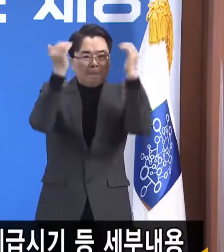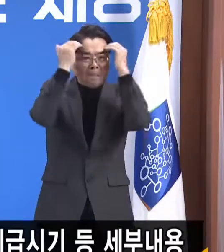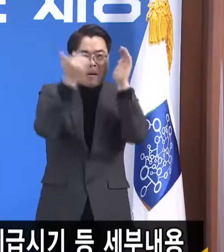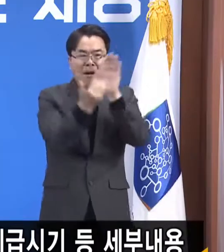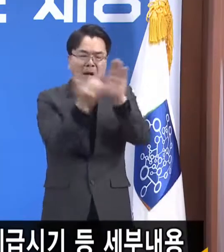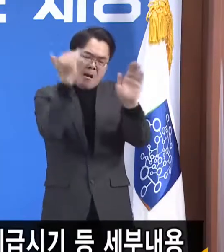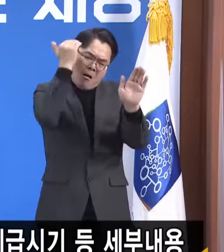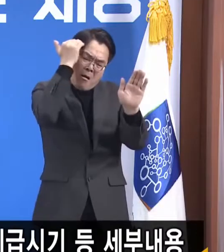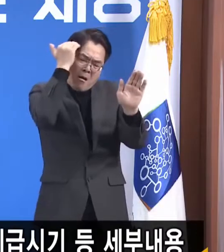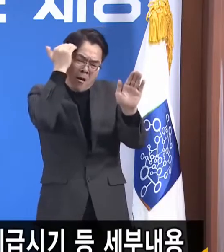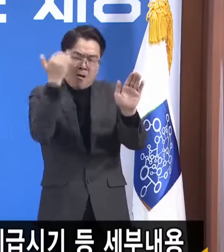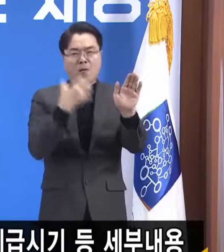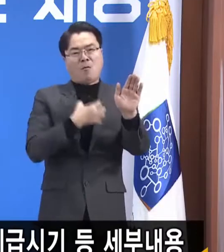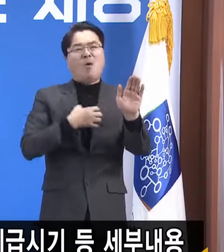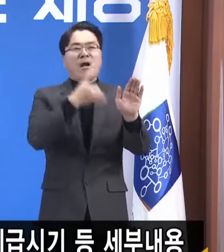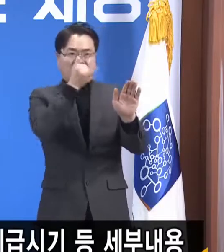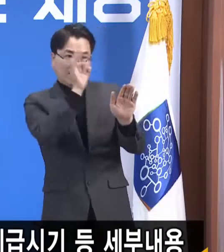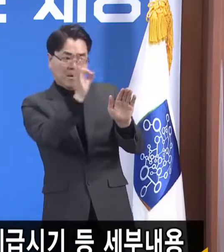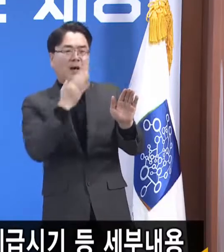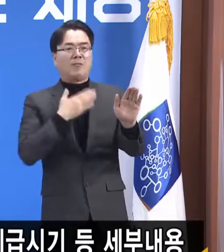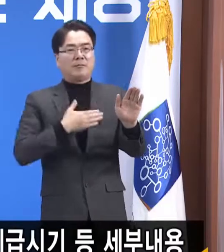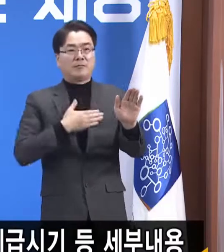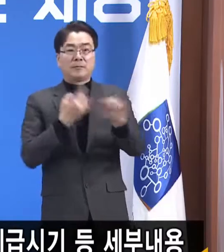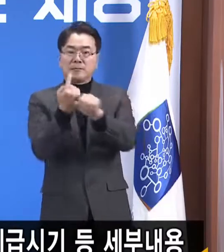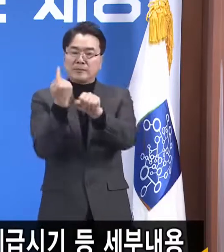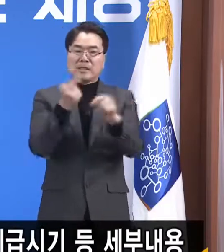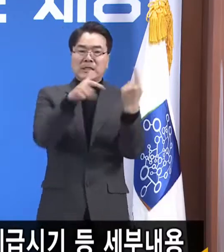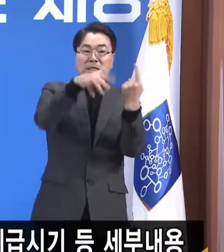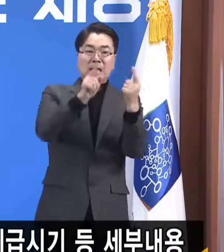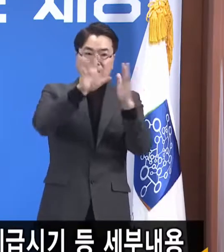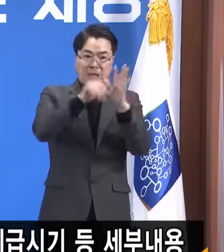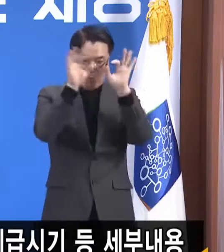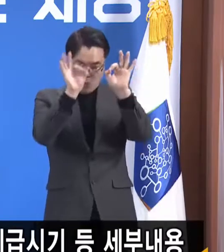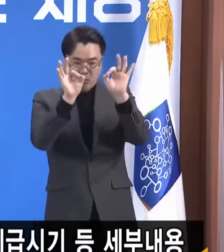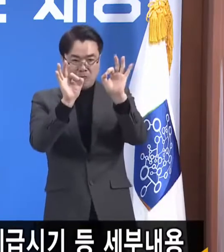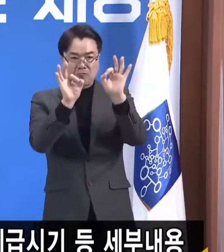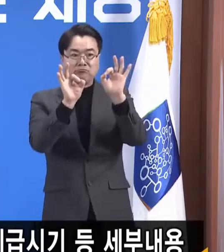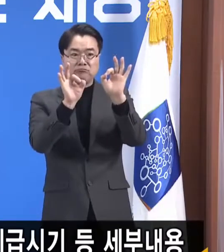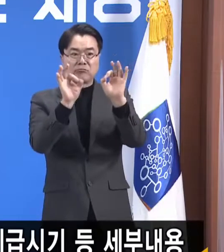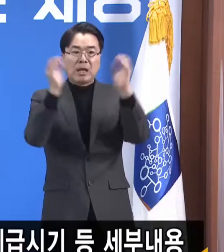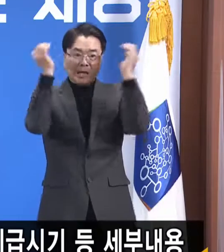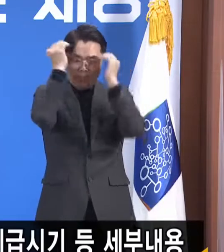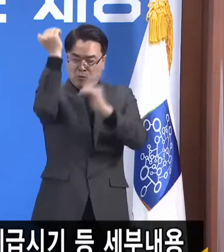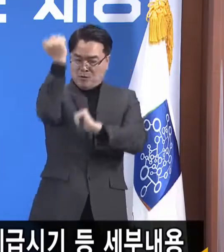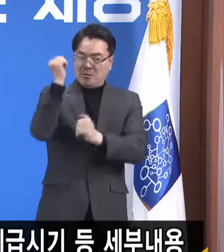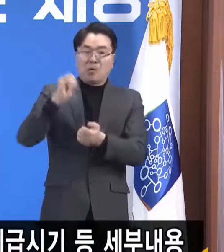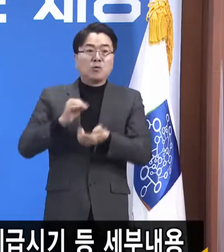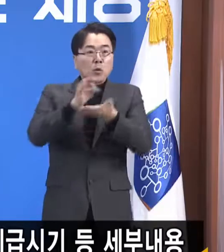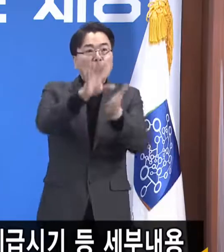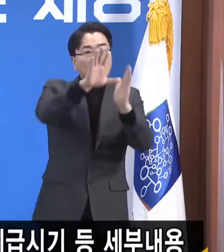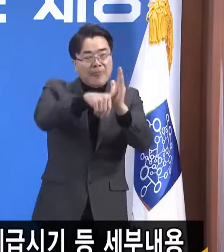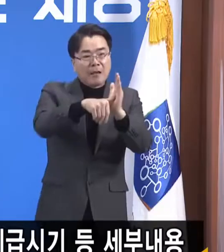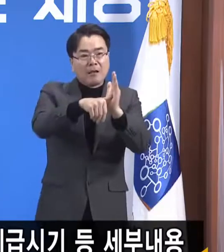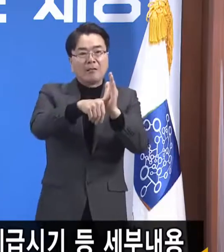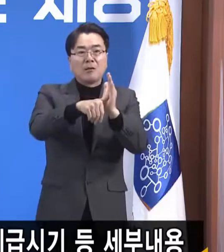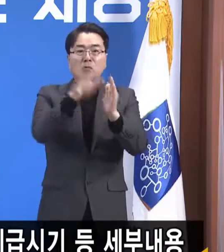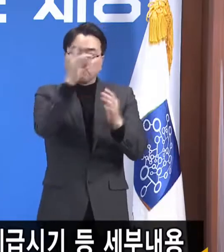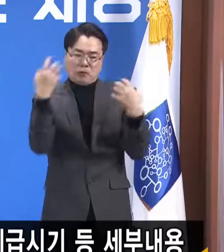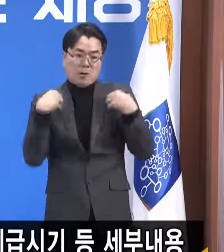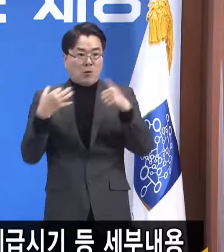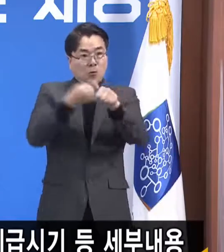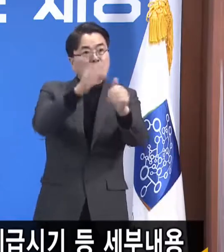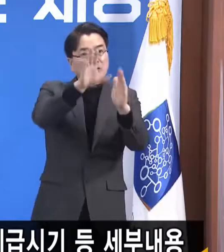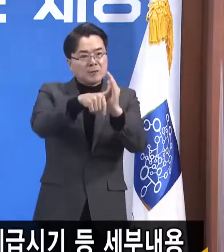있긴 하지만 작년 1차 재난기본소득과 정부의 1차 재난지원금 지급 당시에도 이로 인한